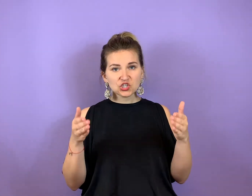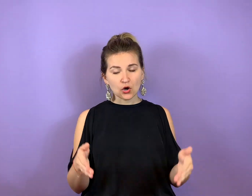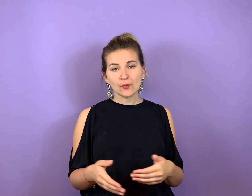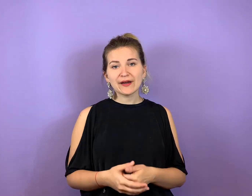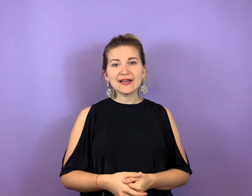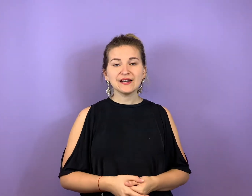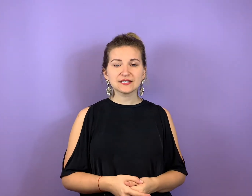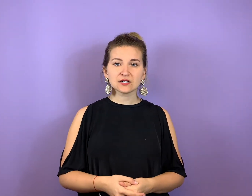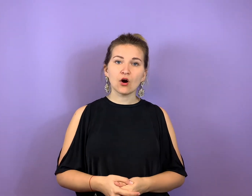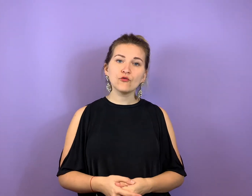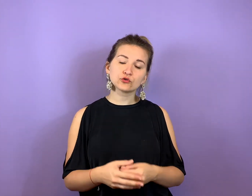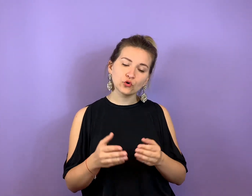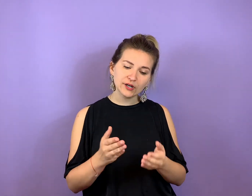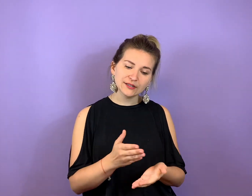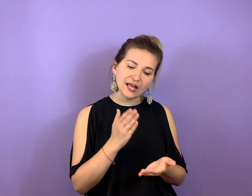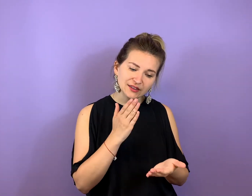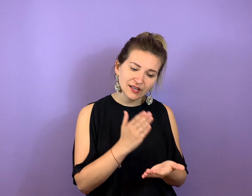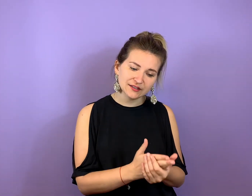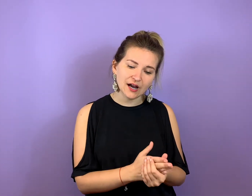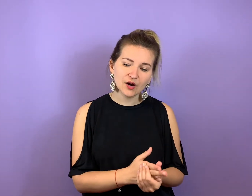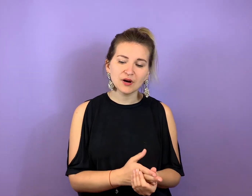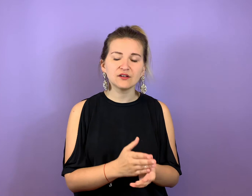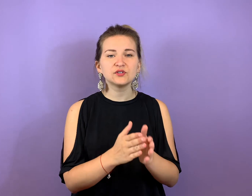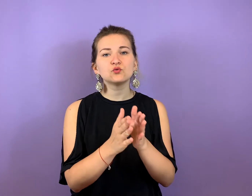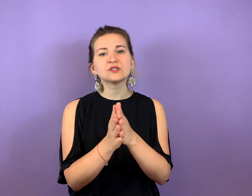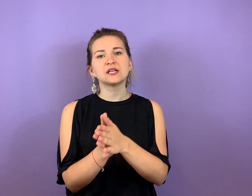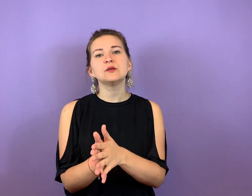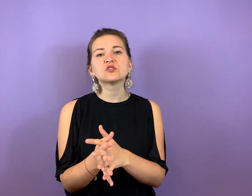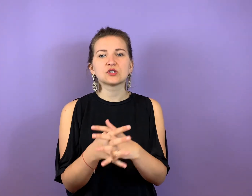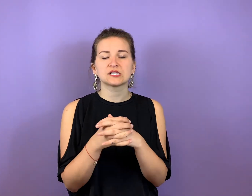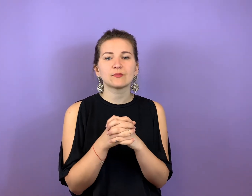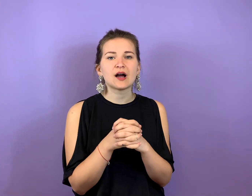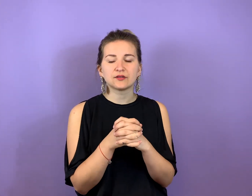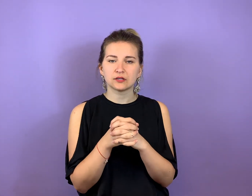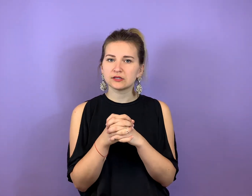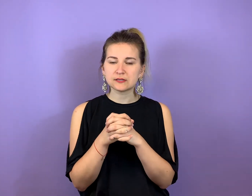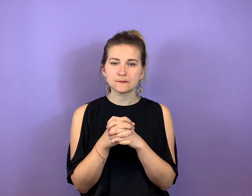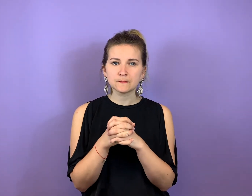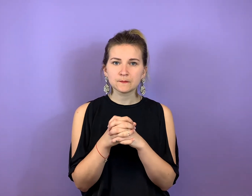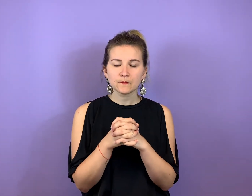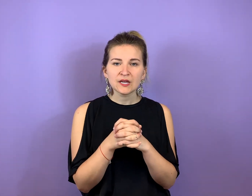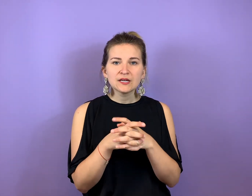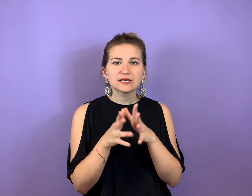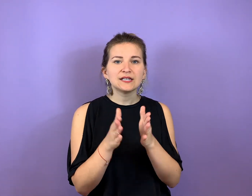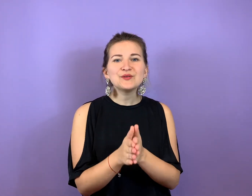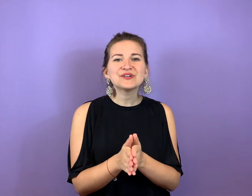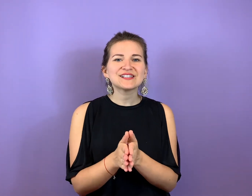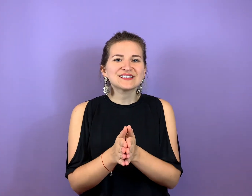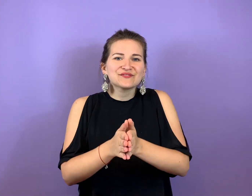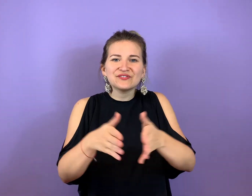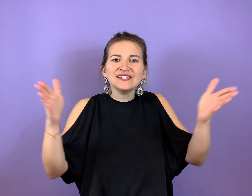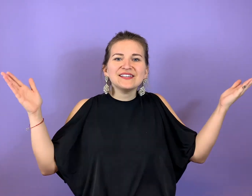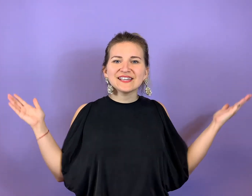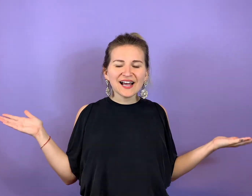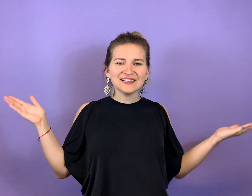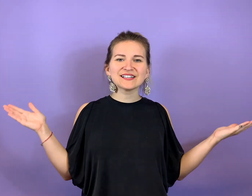Schau da mal ehrlich drauf und guck dann danach mal, wie du in der Liebe sonst immer handelst. Denn Liebe ist wie jeder andere